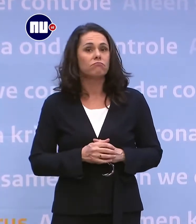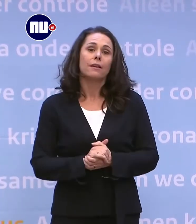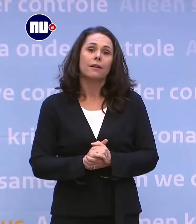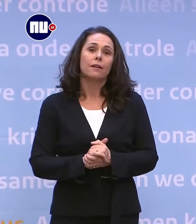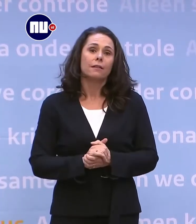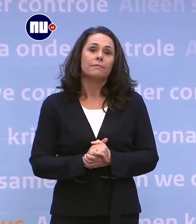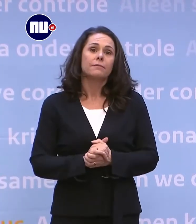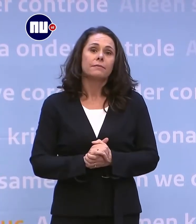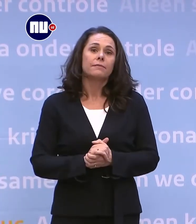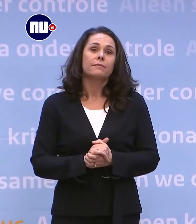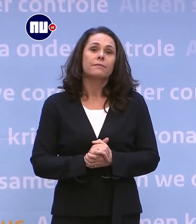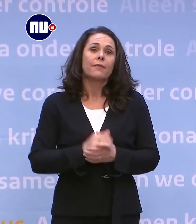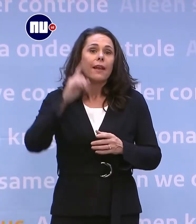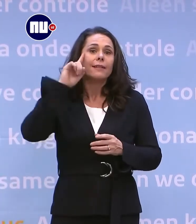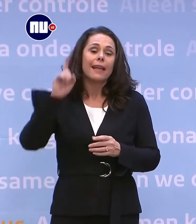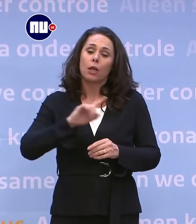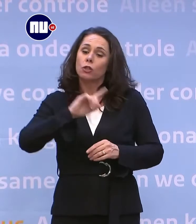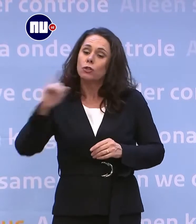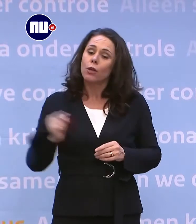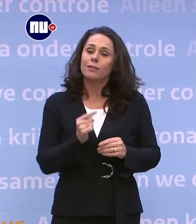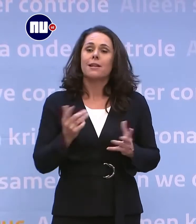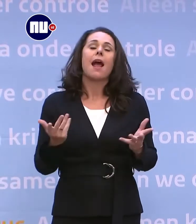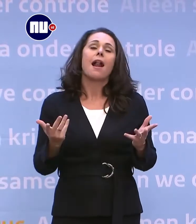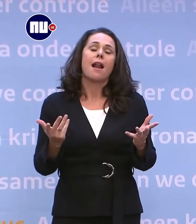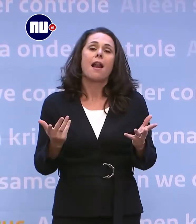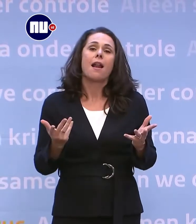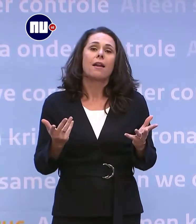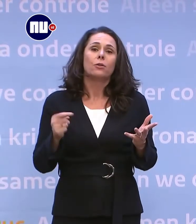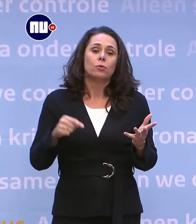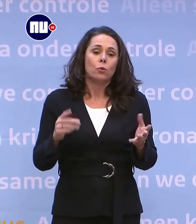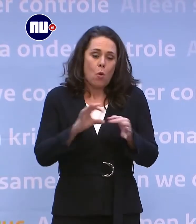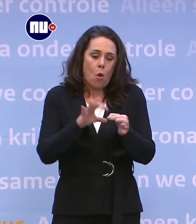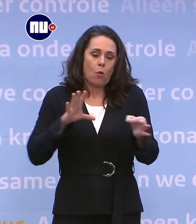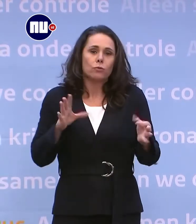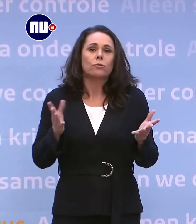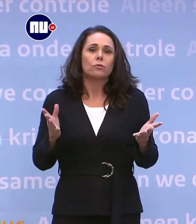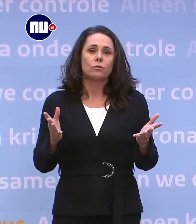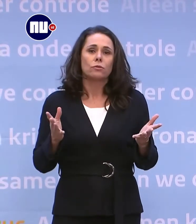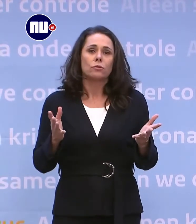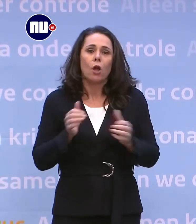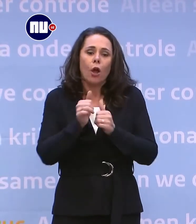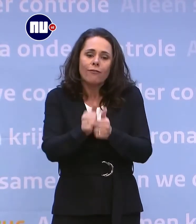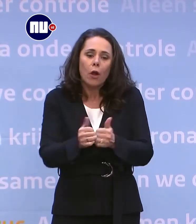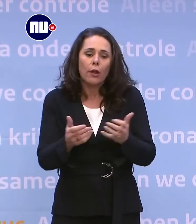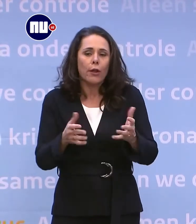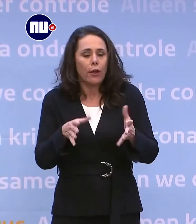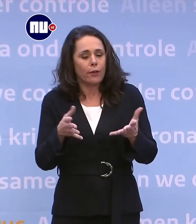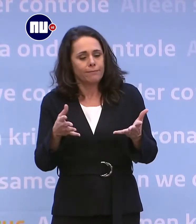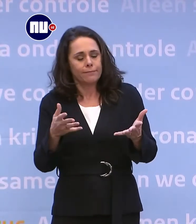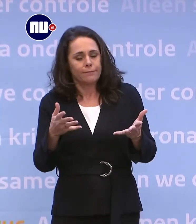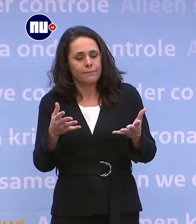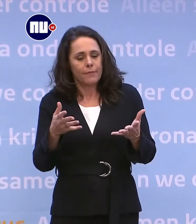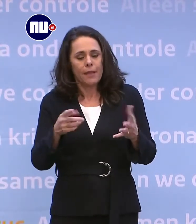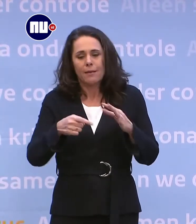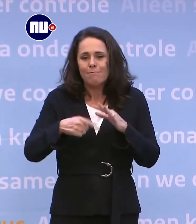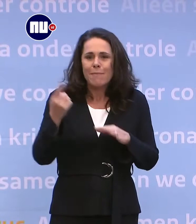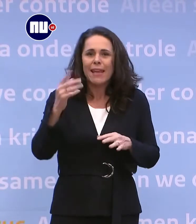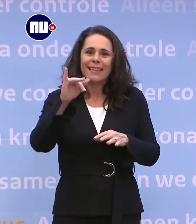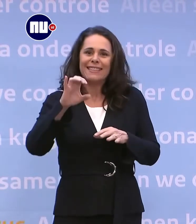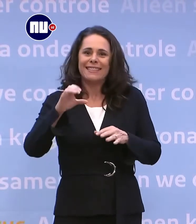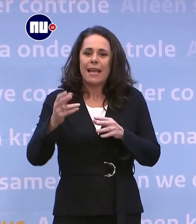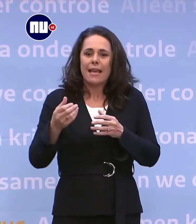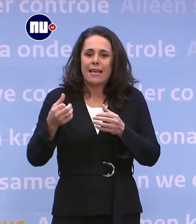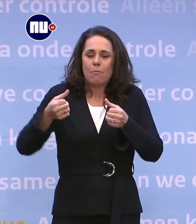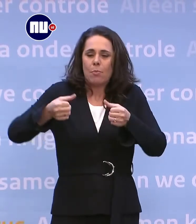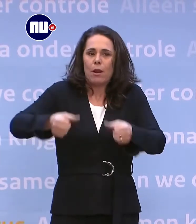het te snel zou gaan om nu dat los te laten met het risico, dat we straks nog veel meer IC-belasting hebben.